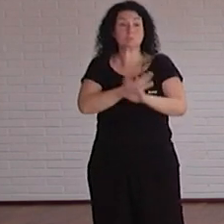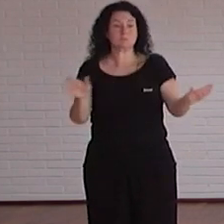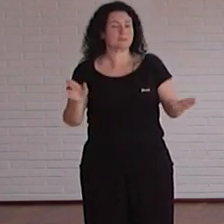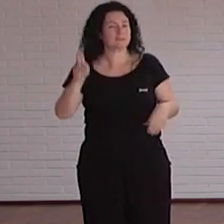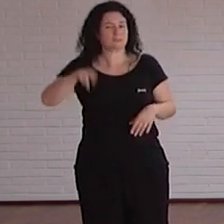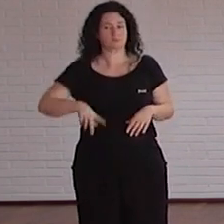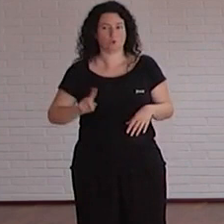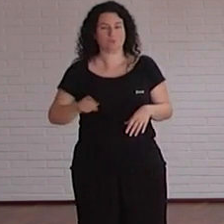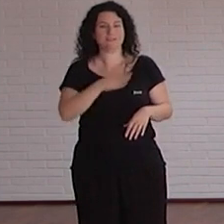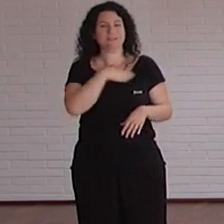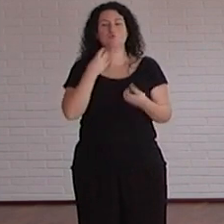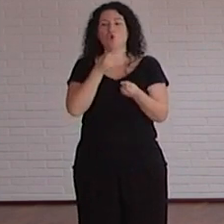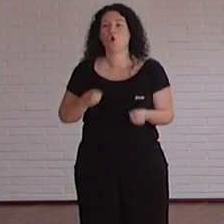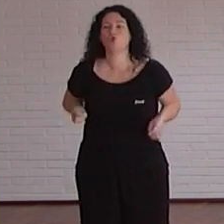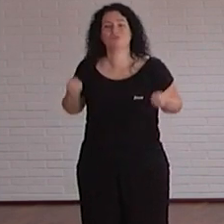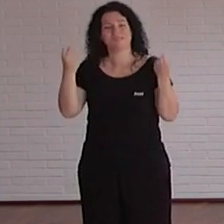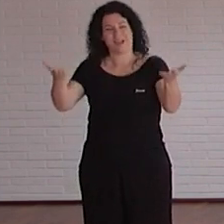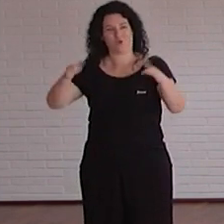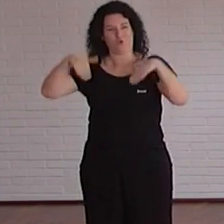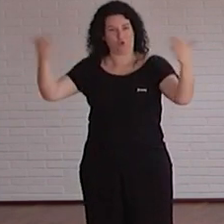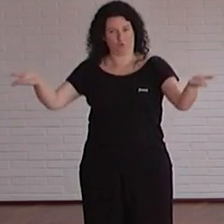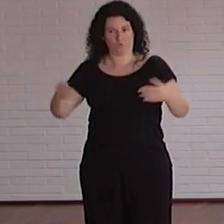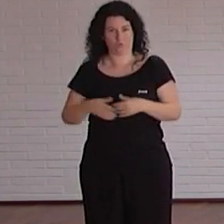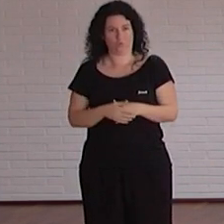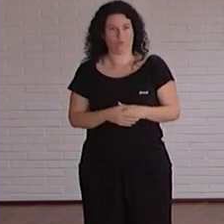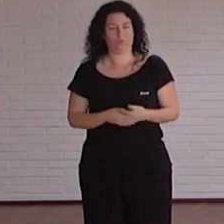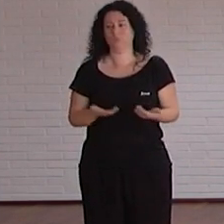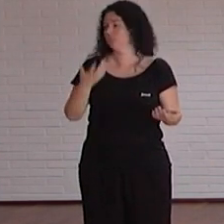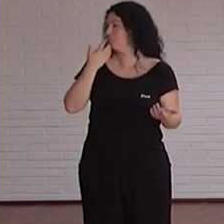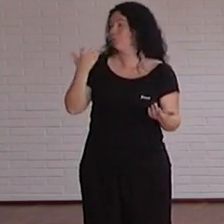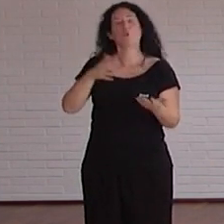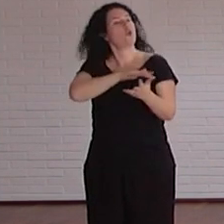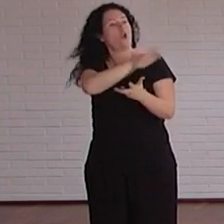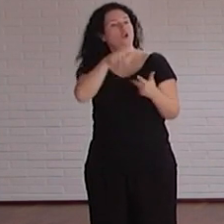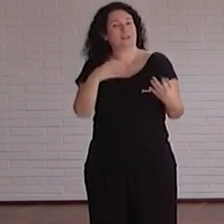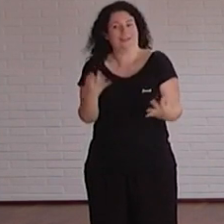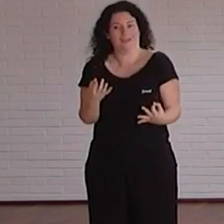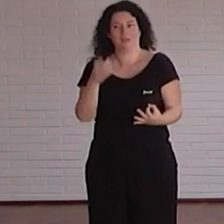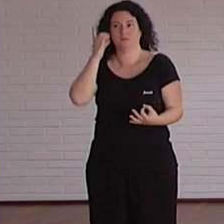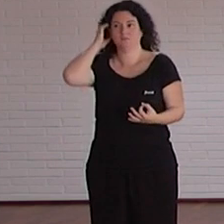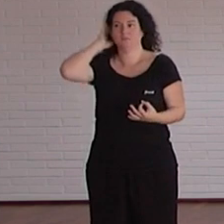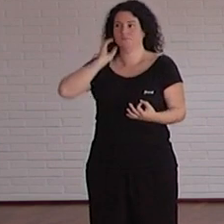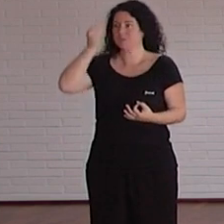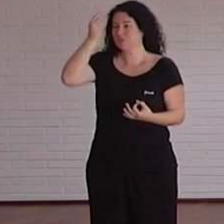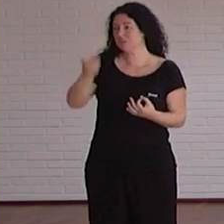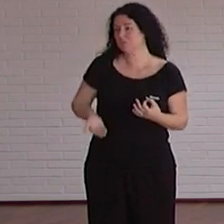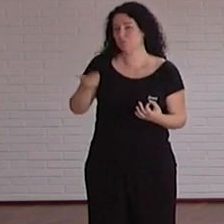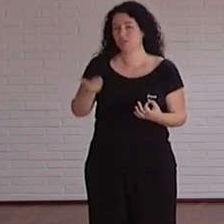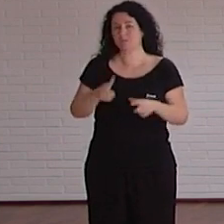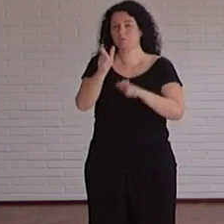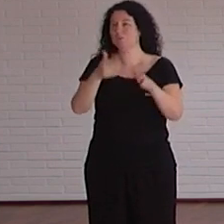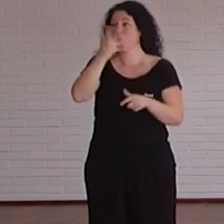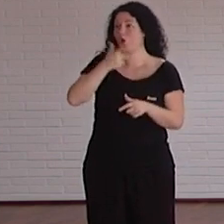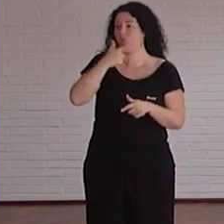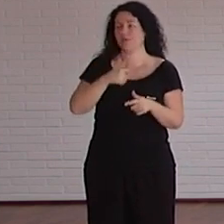lo que intentamos es contarlo fuera ¿qué contamos? pues convertimos en noticia todo lo que consideramos que es importante conocer